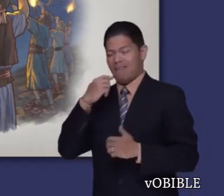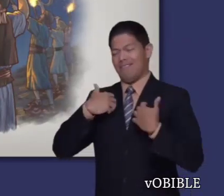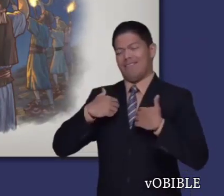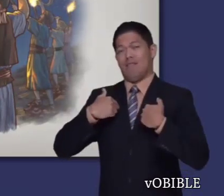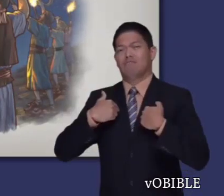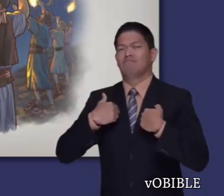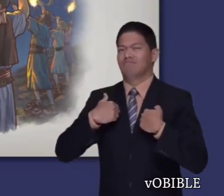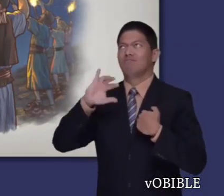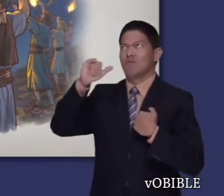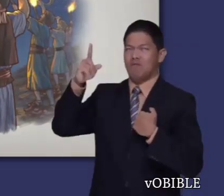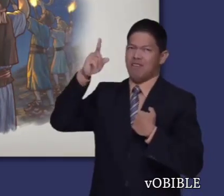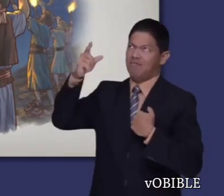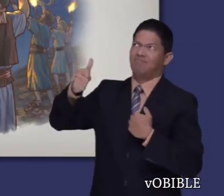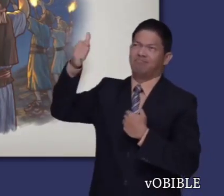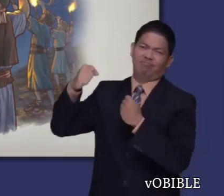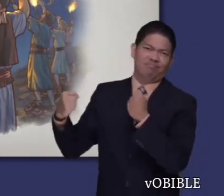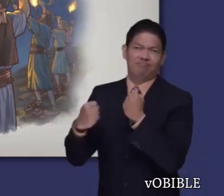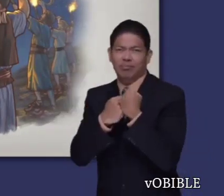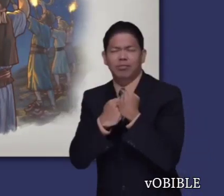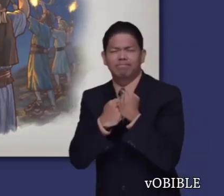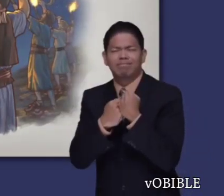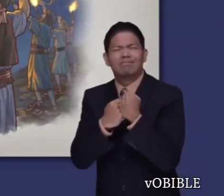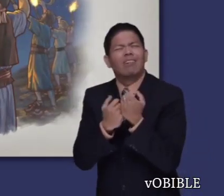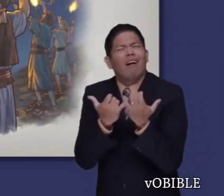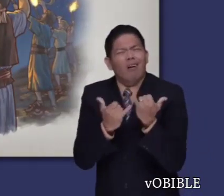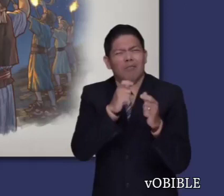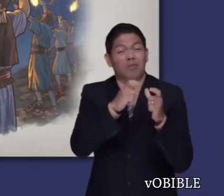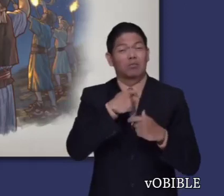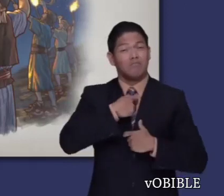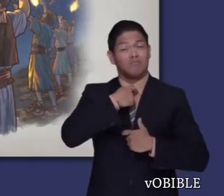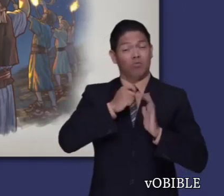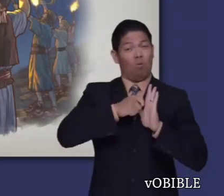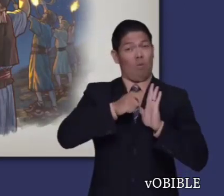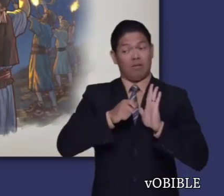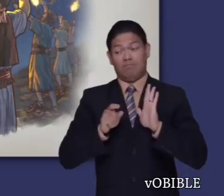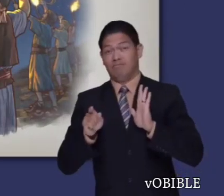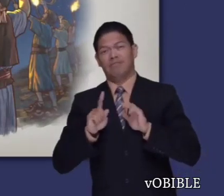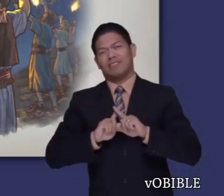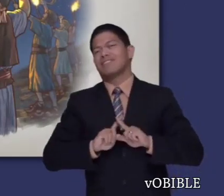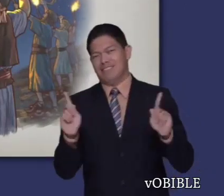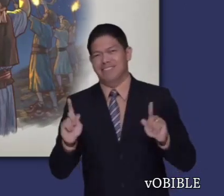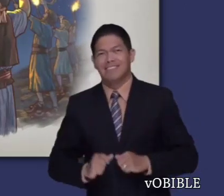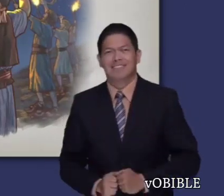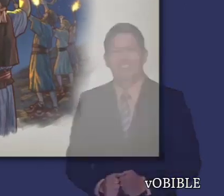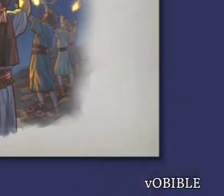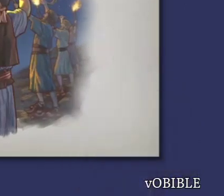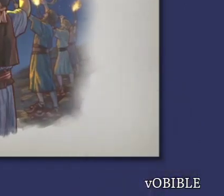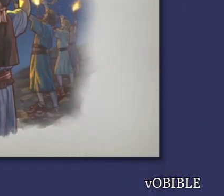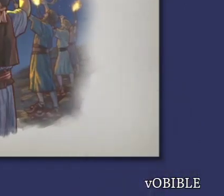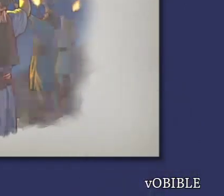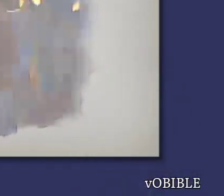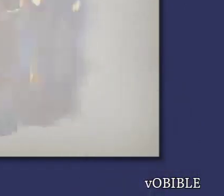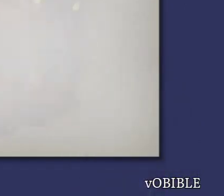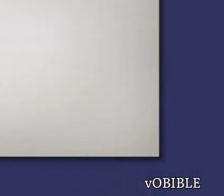Pero ellos reconocían que el auténtico líder y salvador era Jehová. Su labor era muy diferente a la de los jueces de